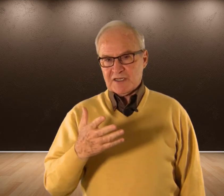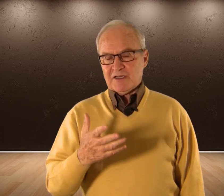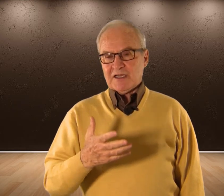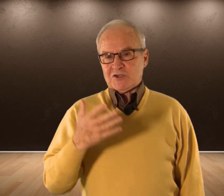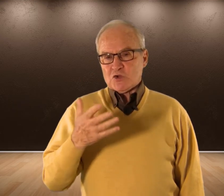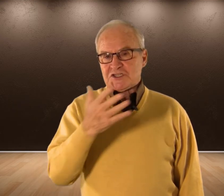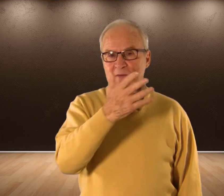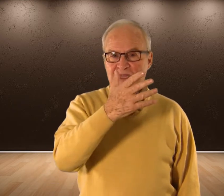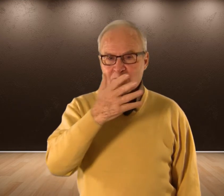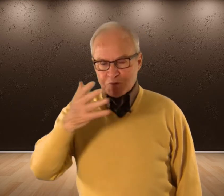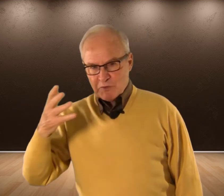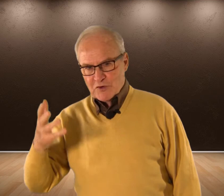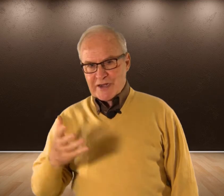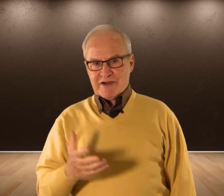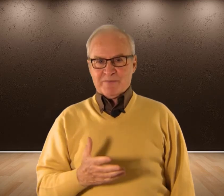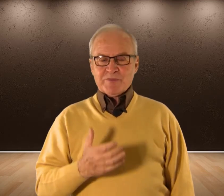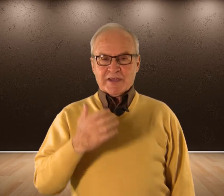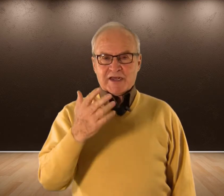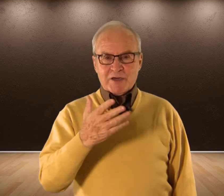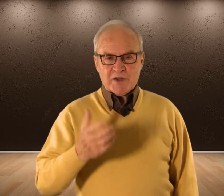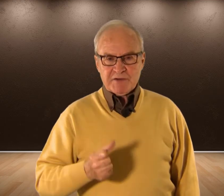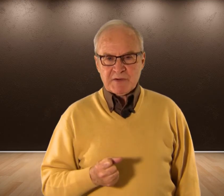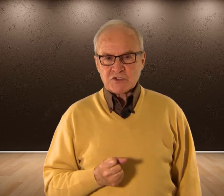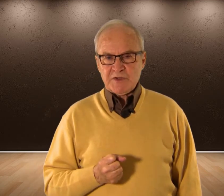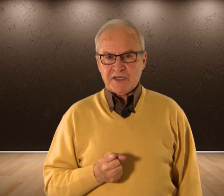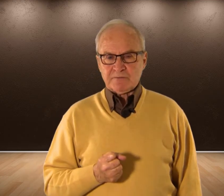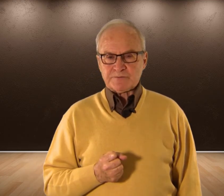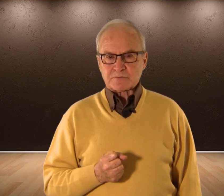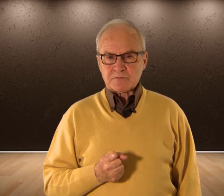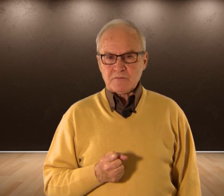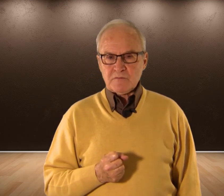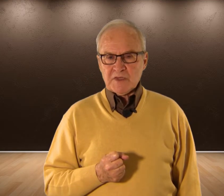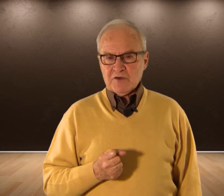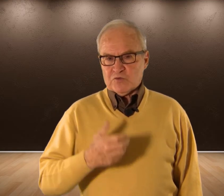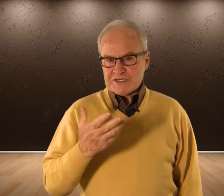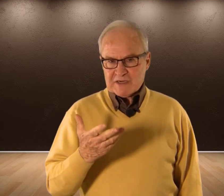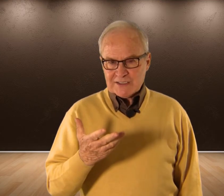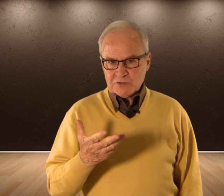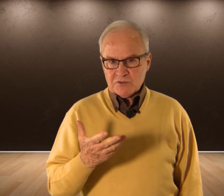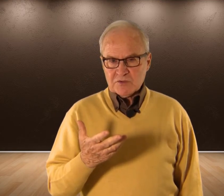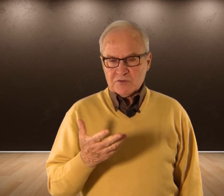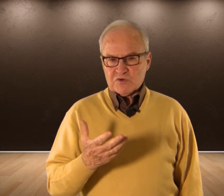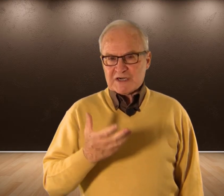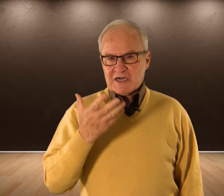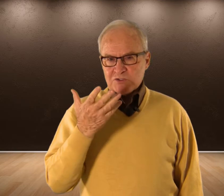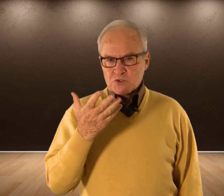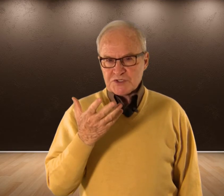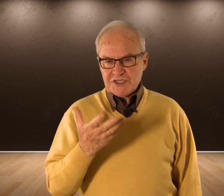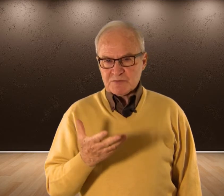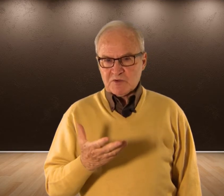En todo este Digamos Programa Que cada una Llevaba en su vida Fue trabajando Fue trabajando Su psiquismo